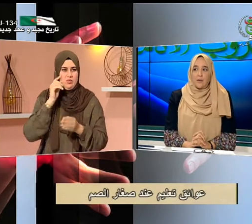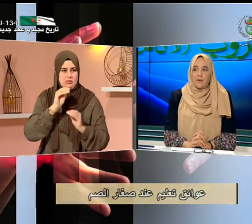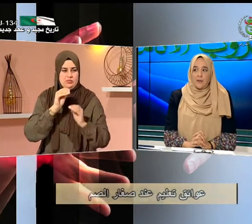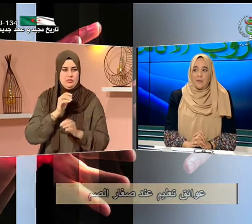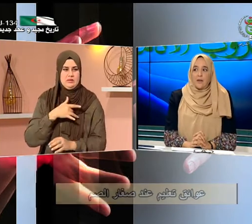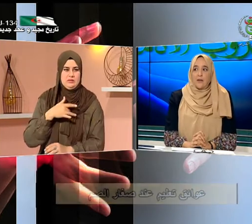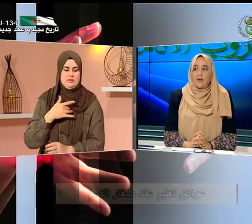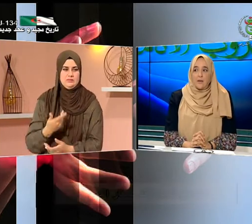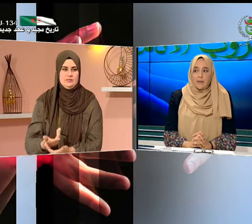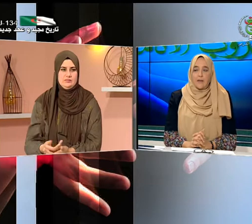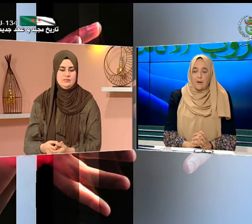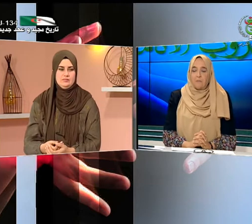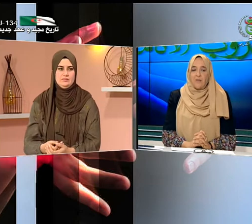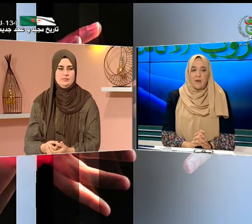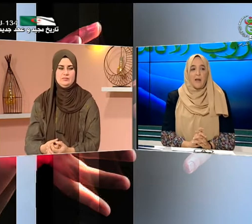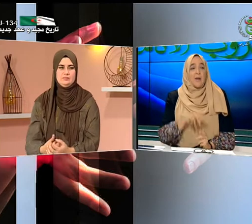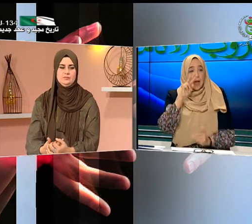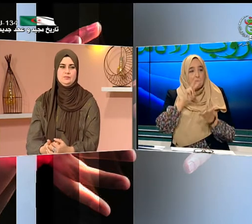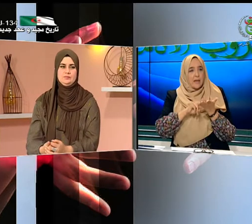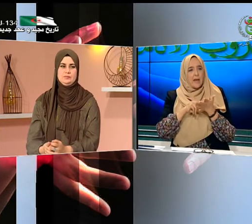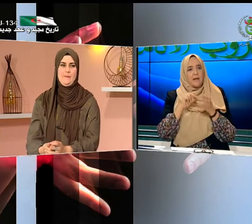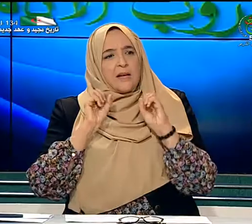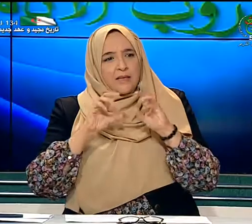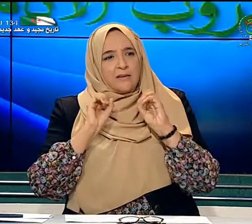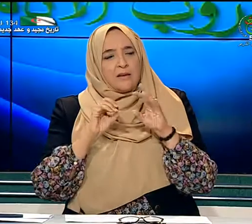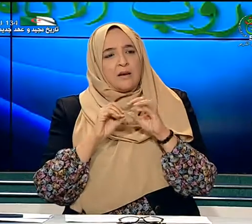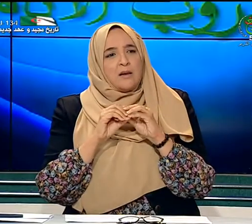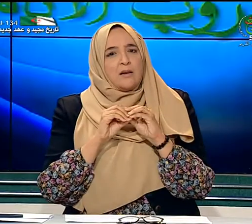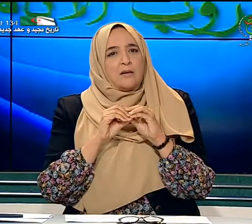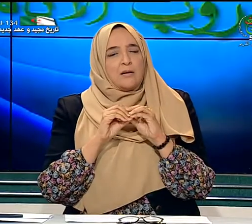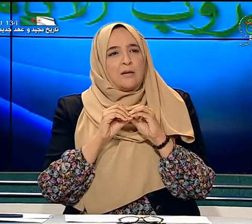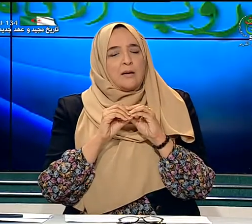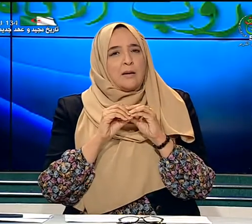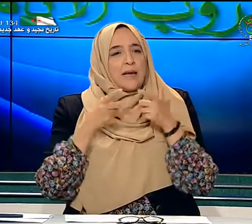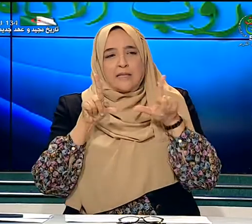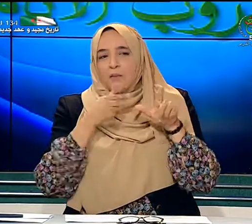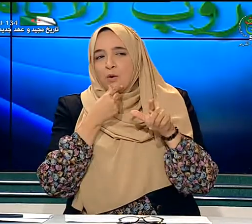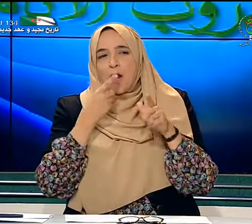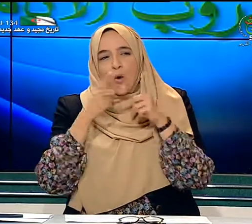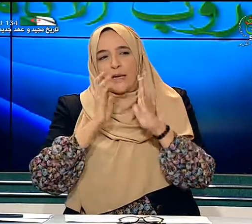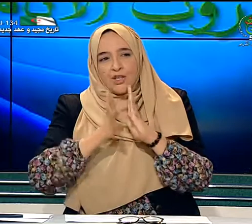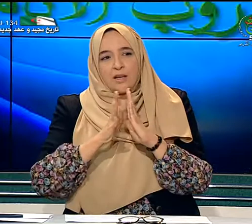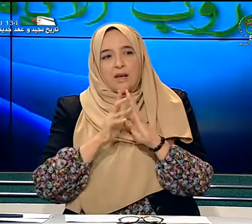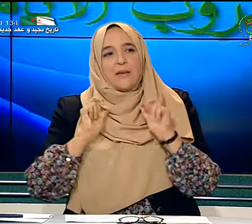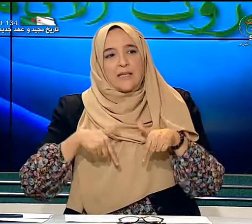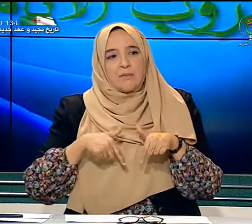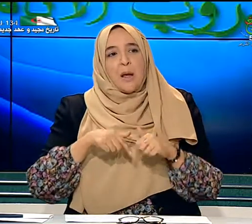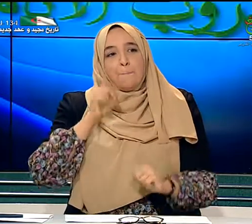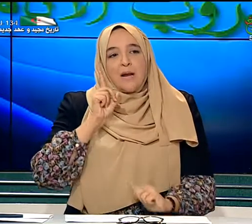بتعليمنا اللغة الصحيحة هل صحيح أن الأساتذة لا يستعملون اللغة الإشارية في القسم بل